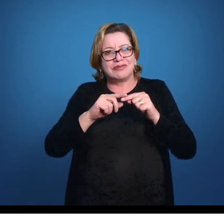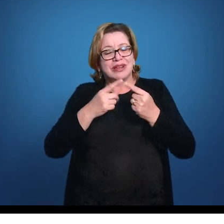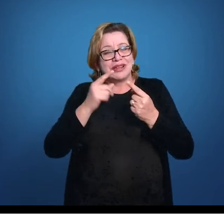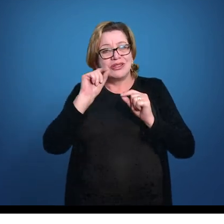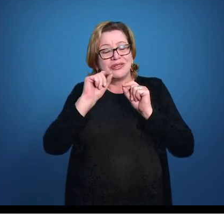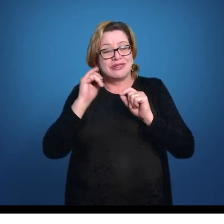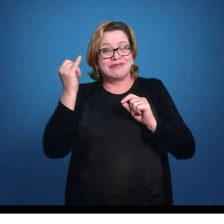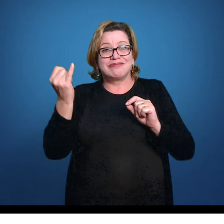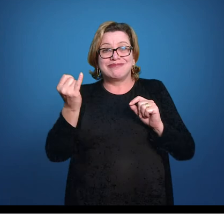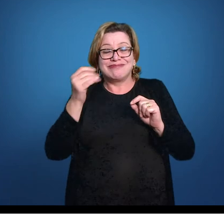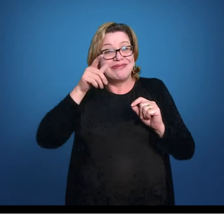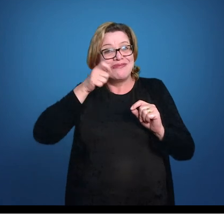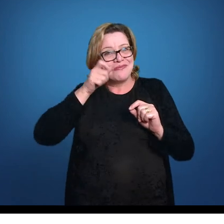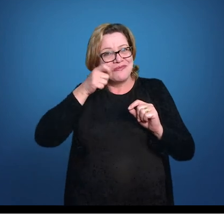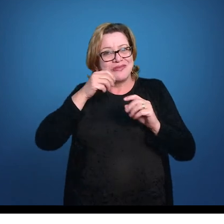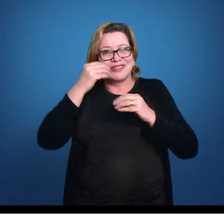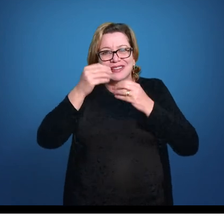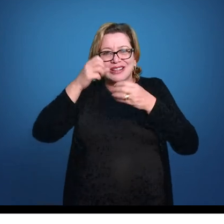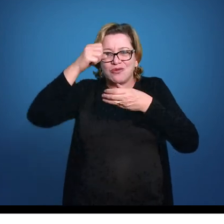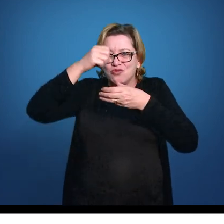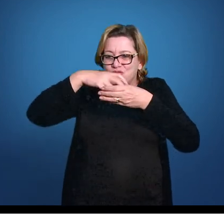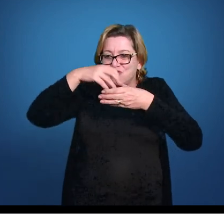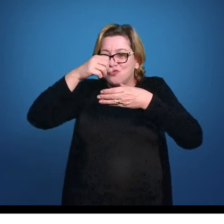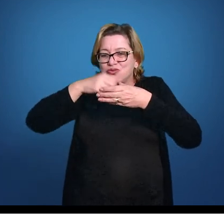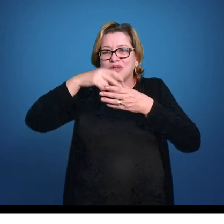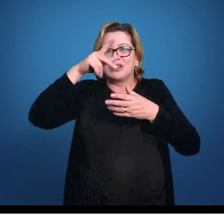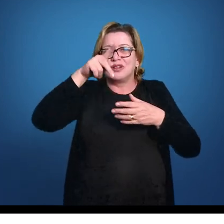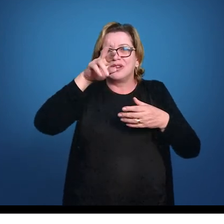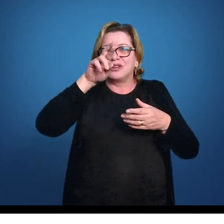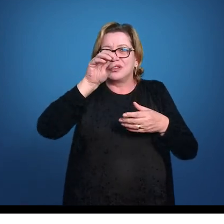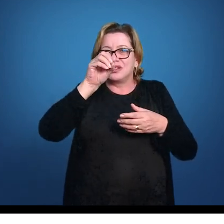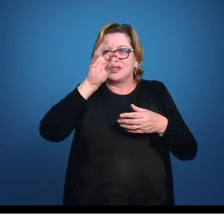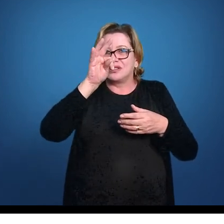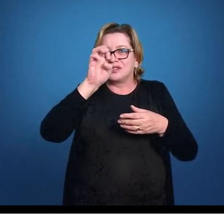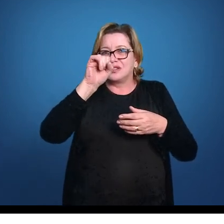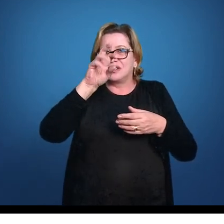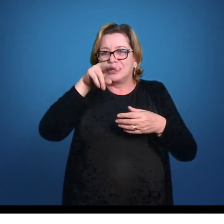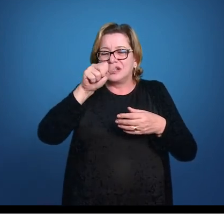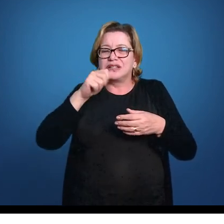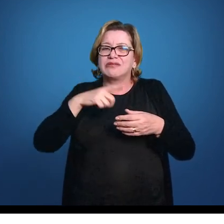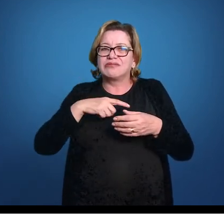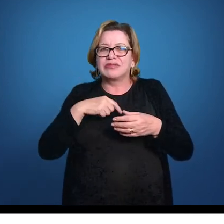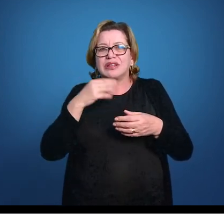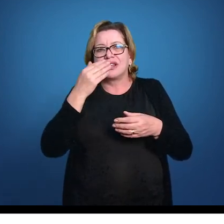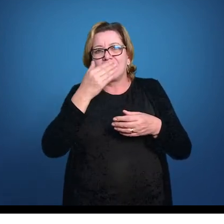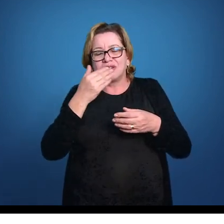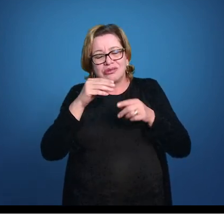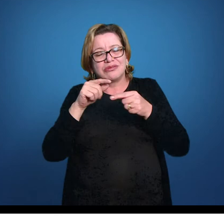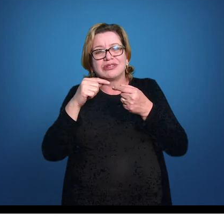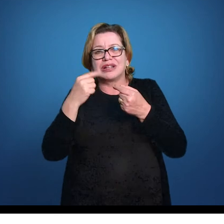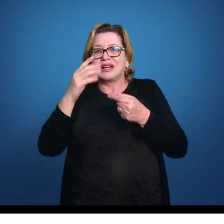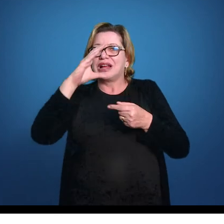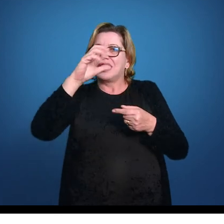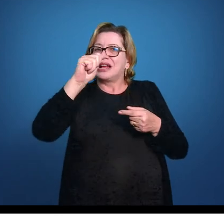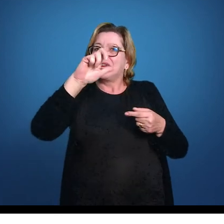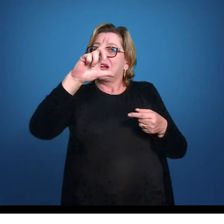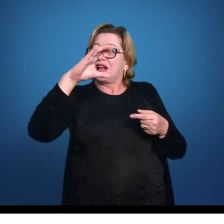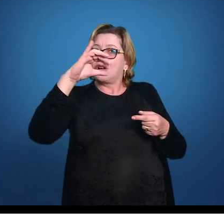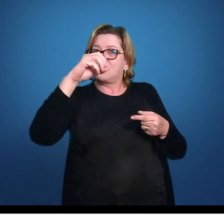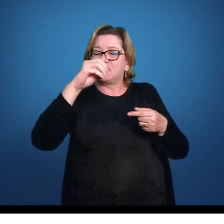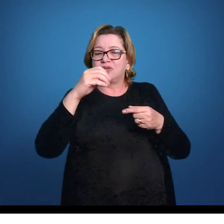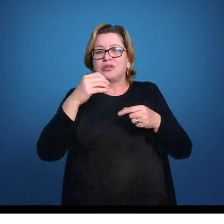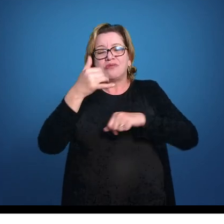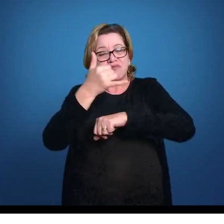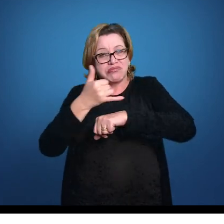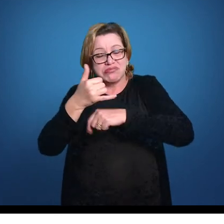mais interessante de tudo é que essa secreção proteica, ela tem açúcares, cálcio, proteína e